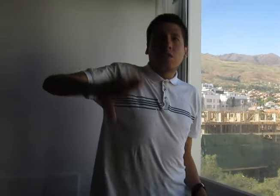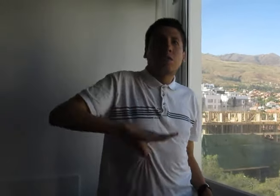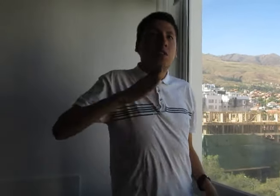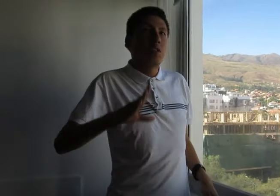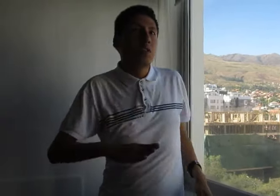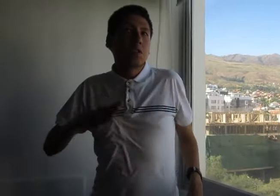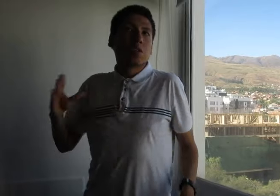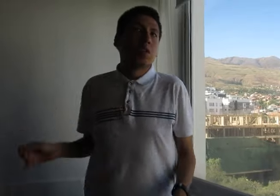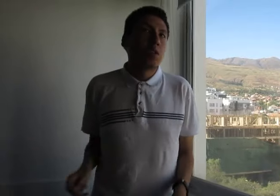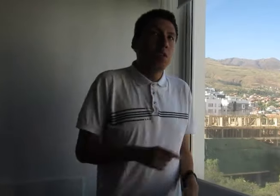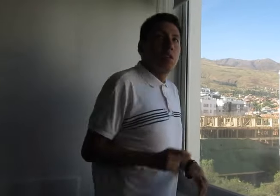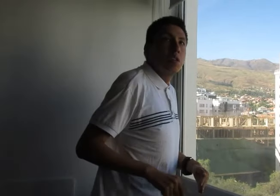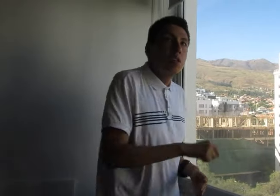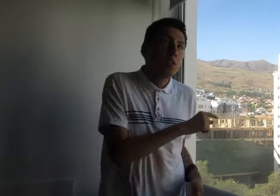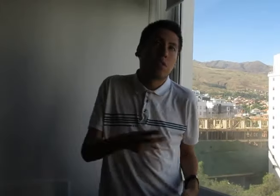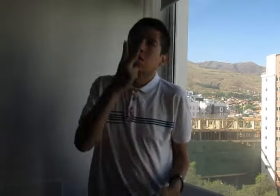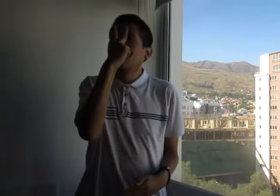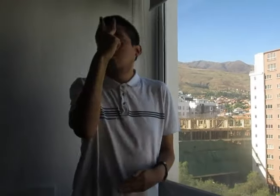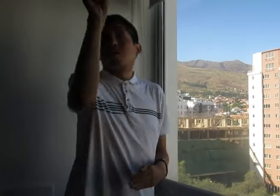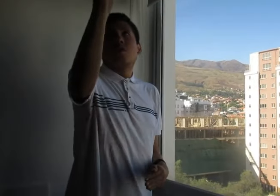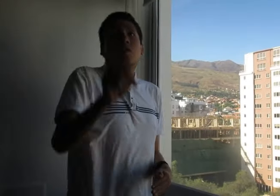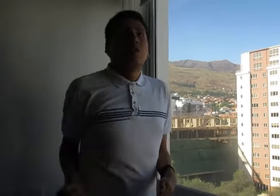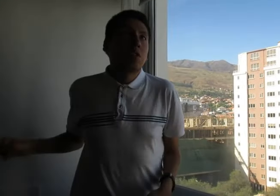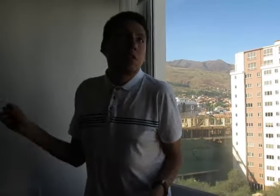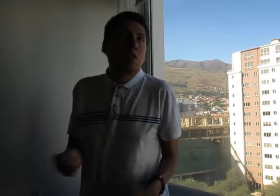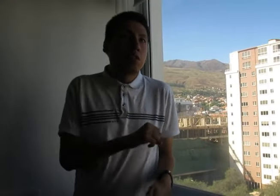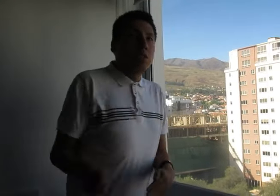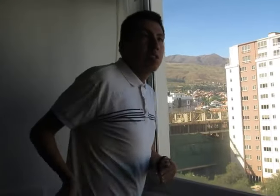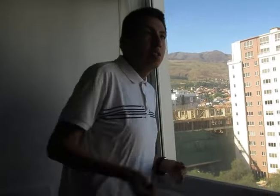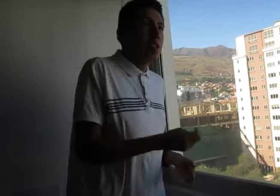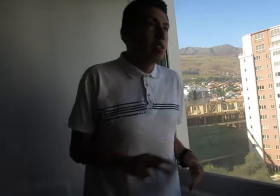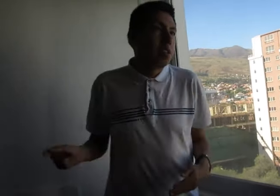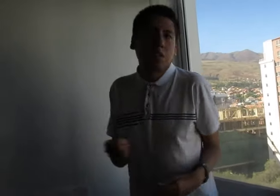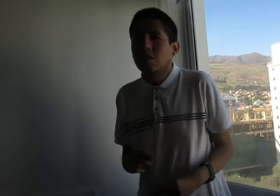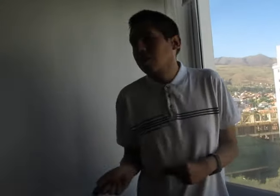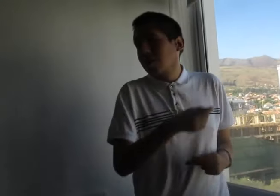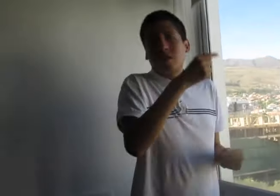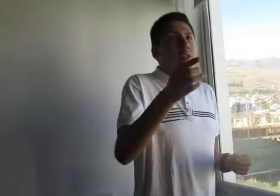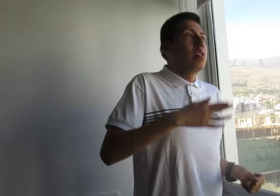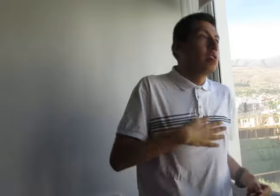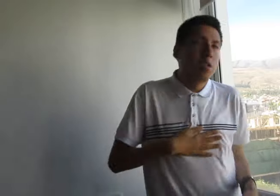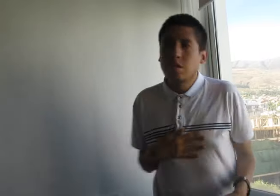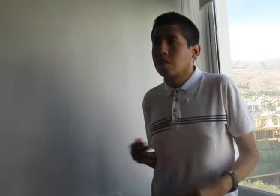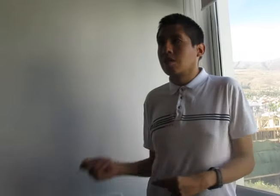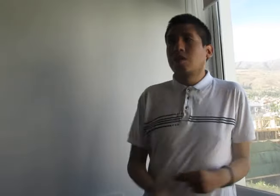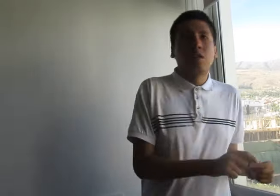que puedo ver, que sería de mí sin más fe que